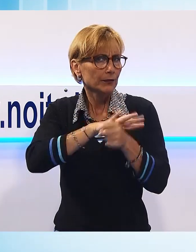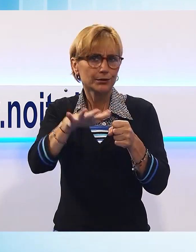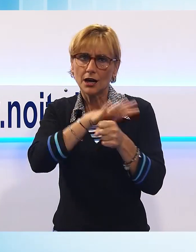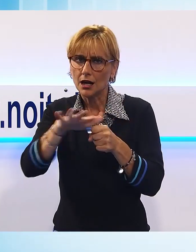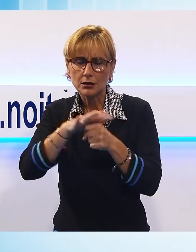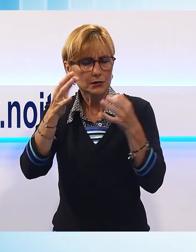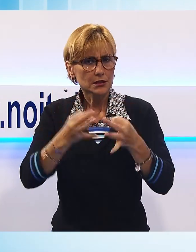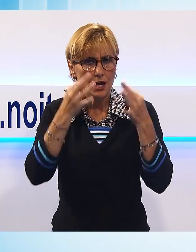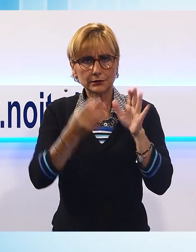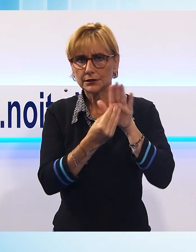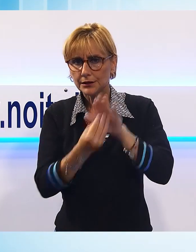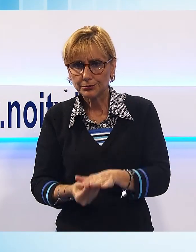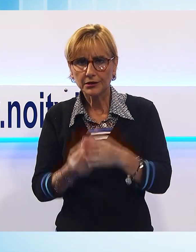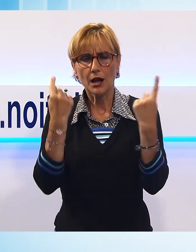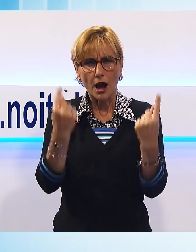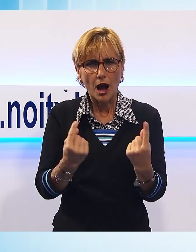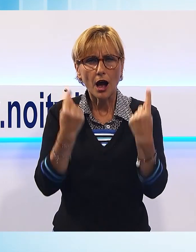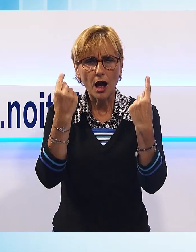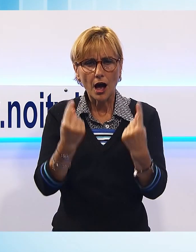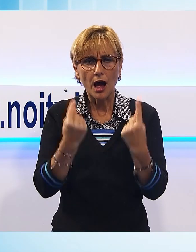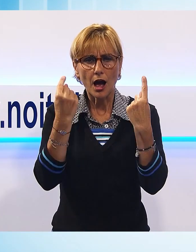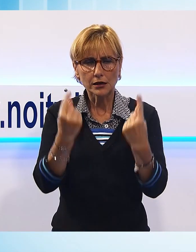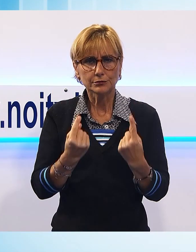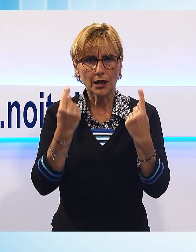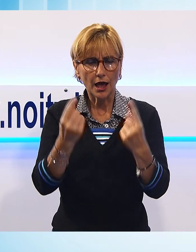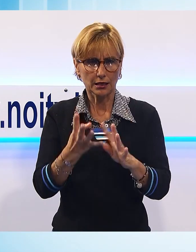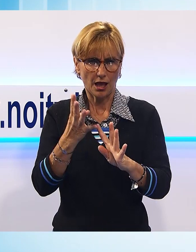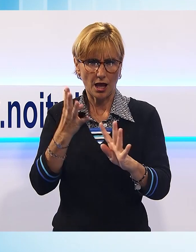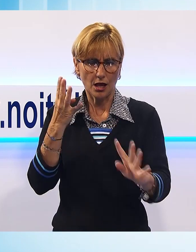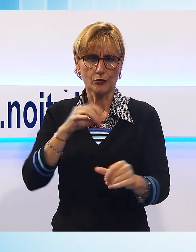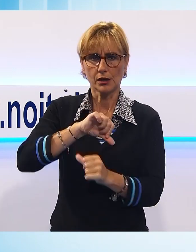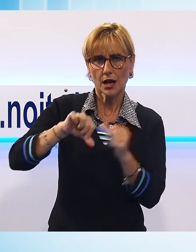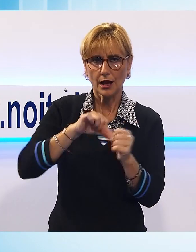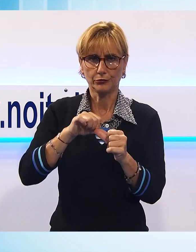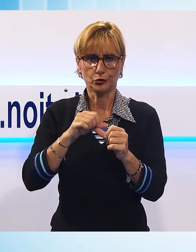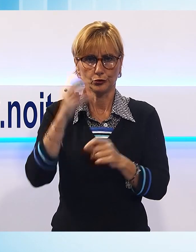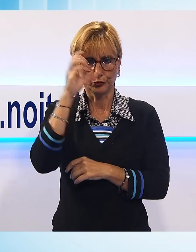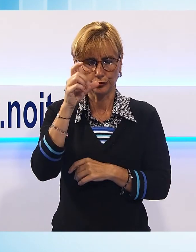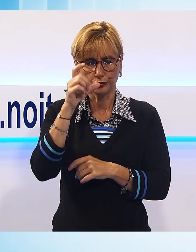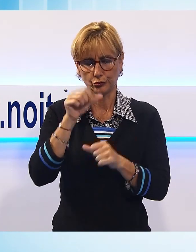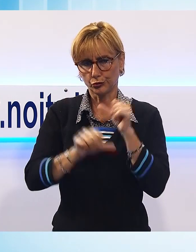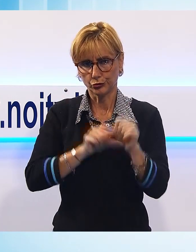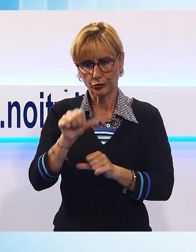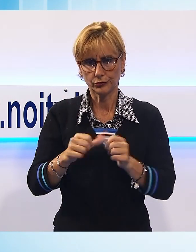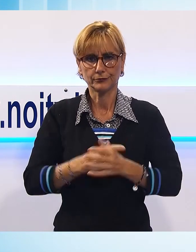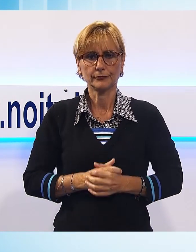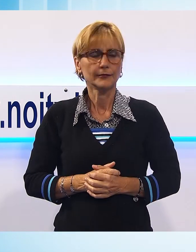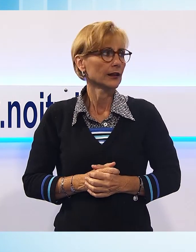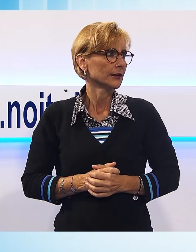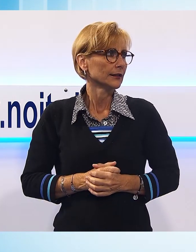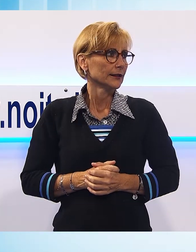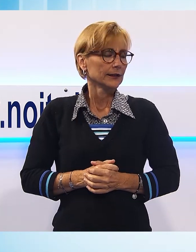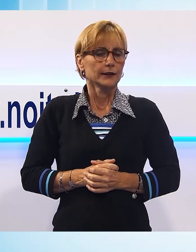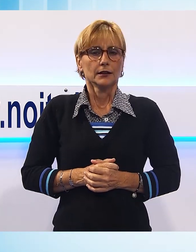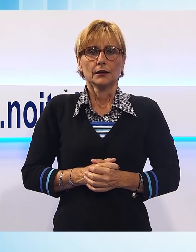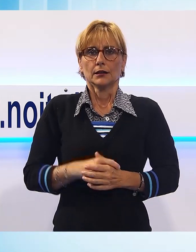dipendenti sono costretti a lunghe file di auto ad ogni cambio turno in attesa di uno stallo che si liberi. Per